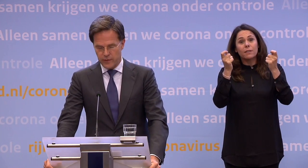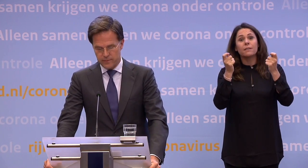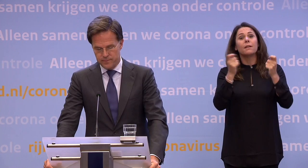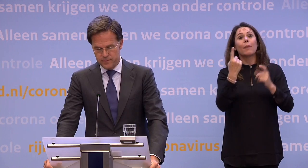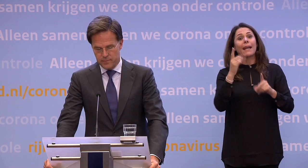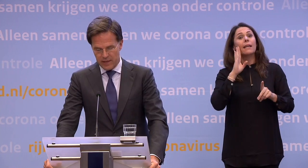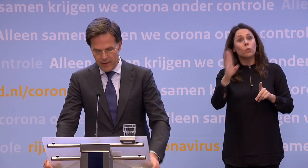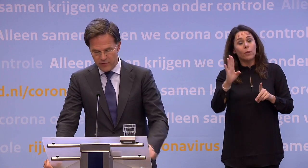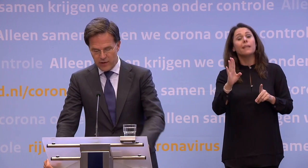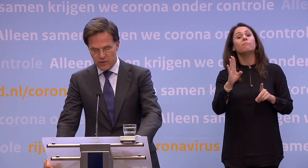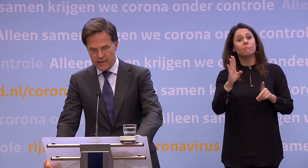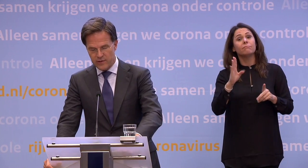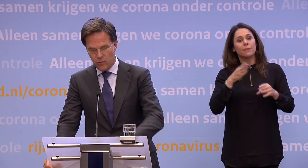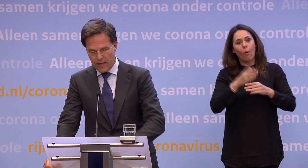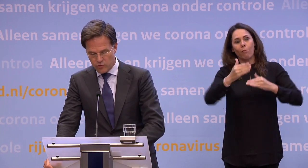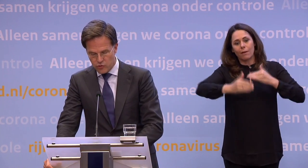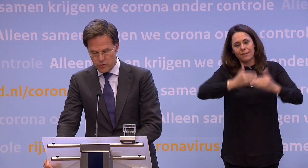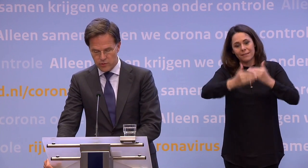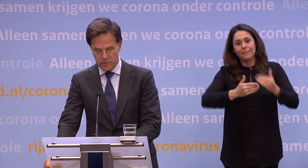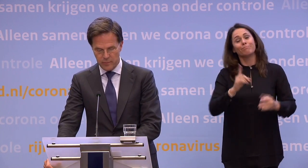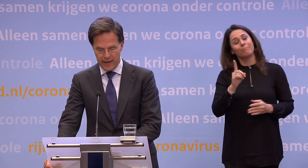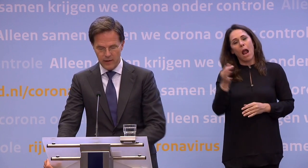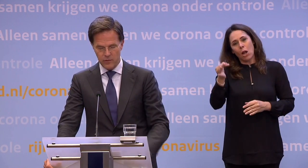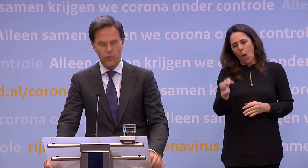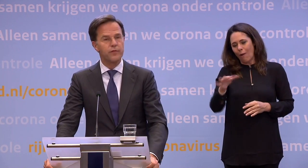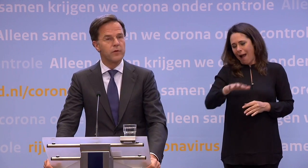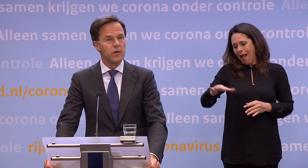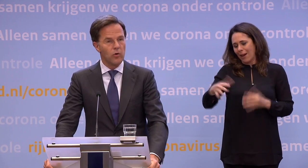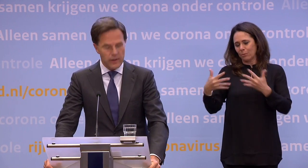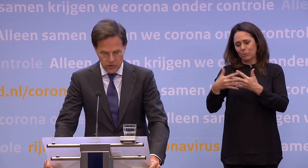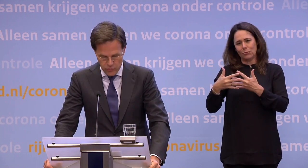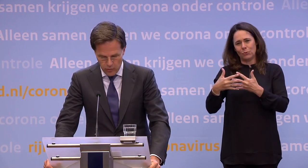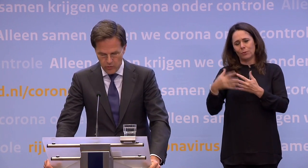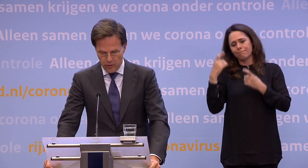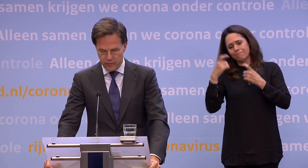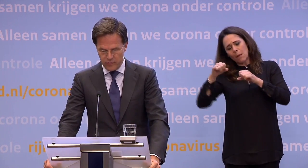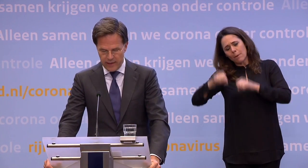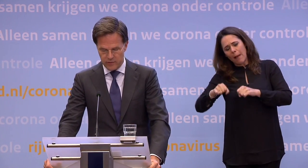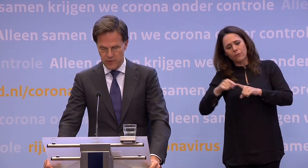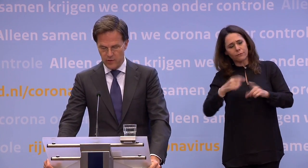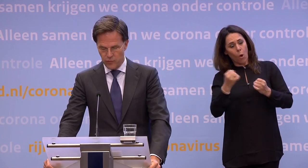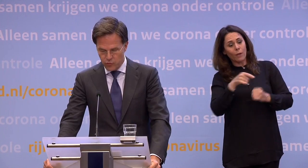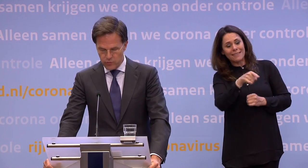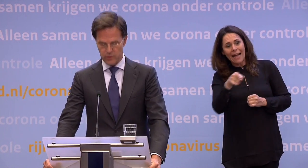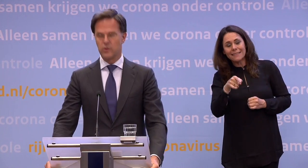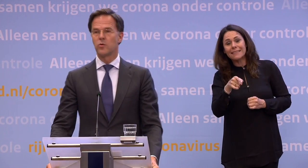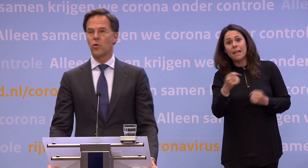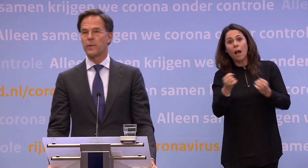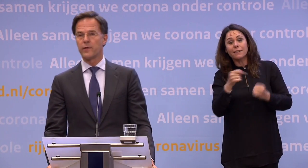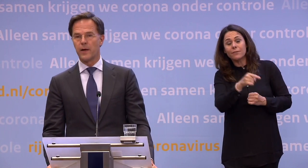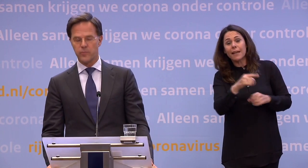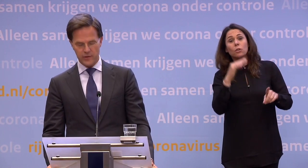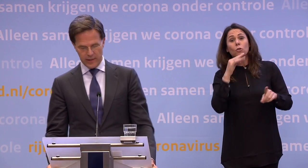1 juli dus weer. Maar het blijft uiteraard aan het lokaal bestuur te bepalen... ...of organisatoren hun activiteit voldoende